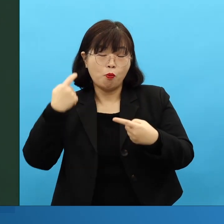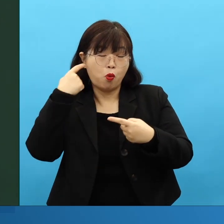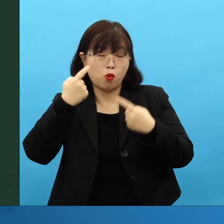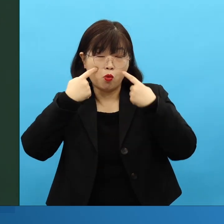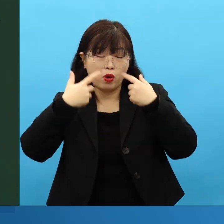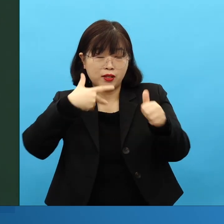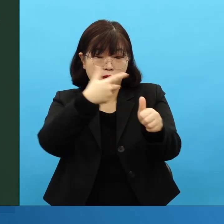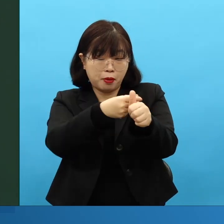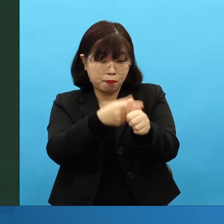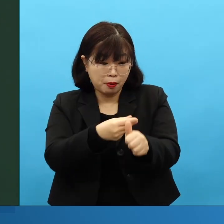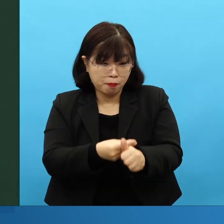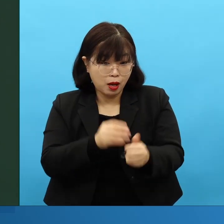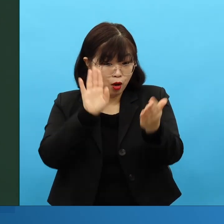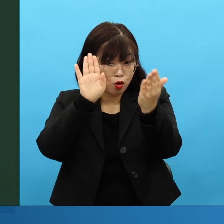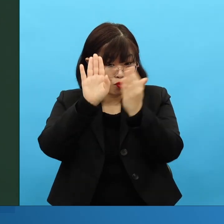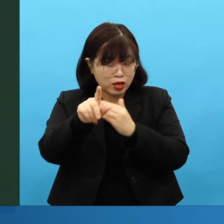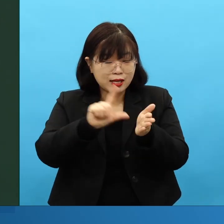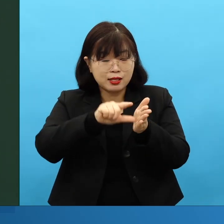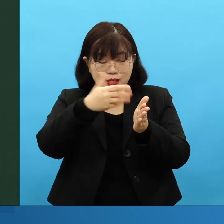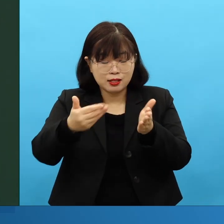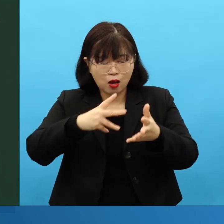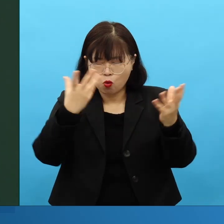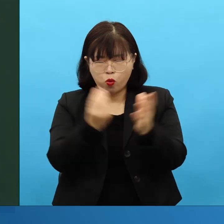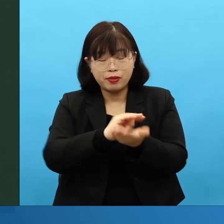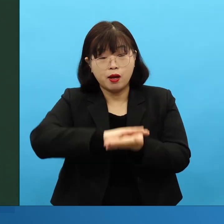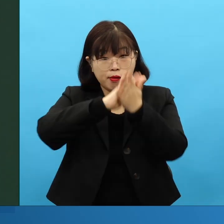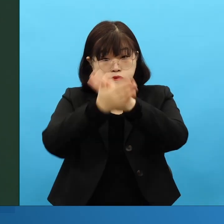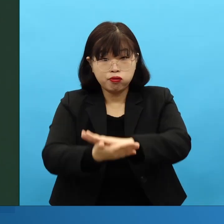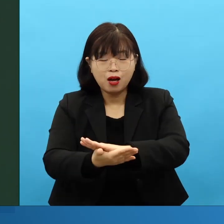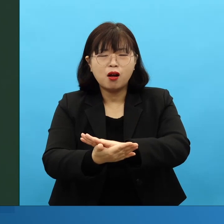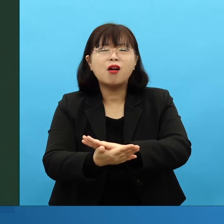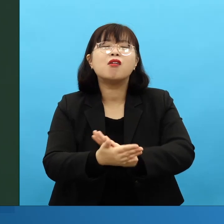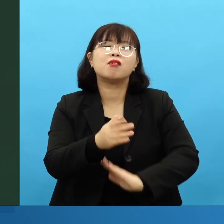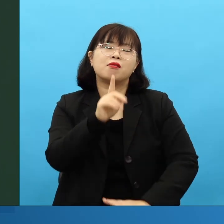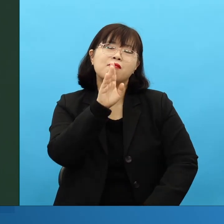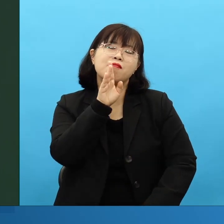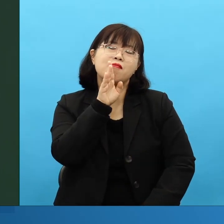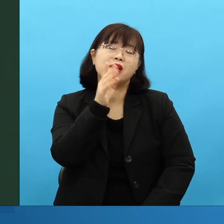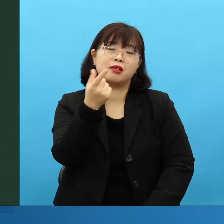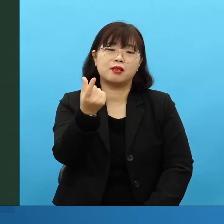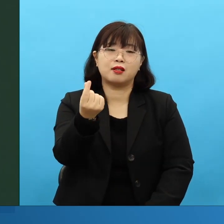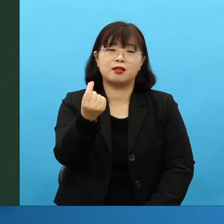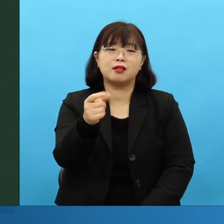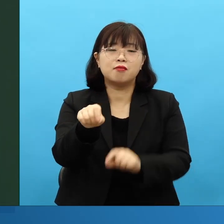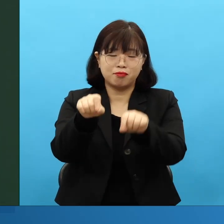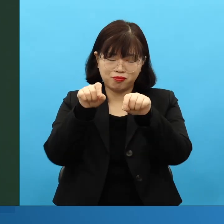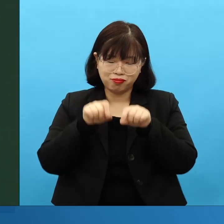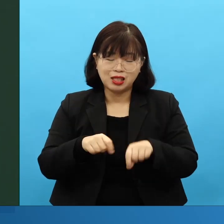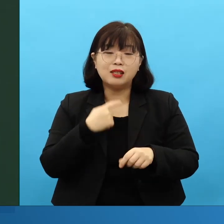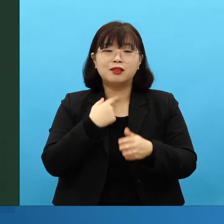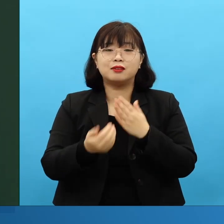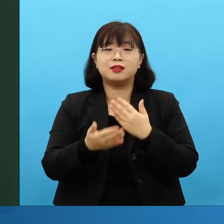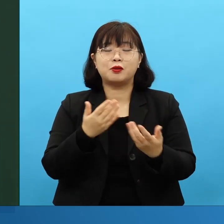이래서 다윗같은 인물이 하나 나왔는데, 이 다윗은 어떤